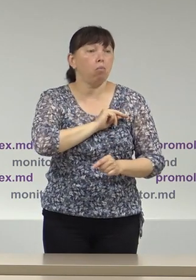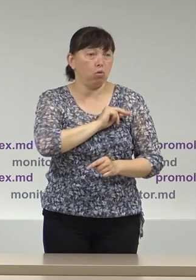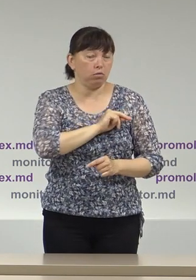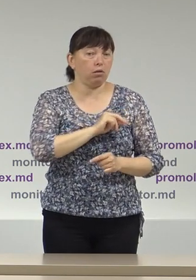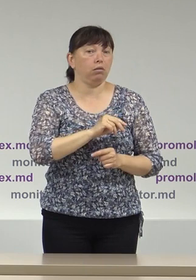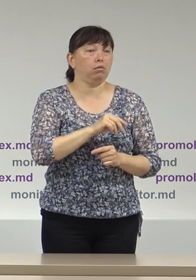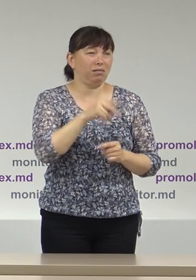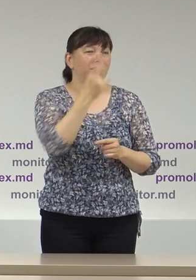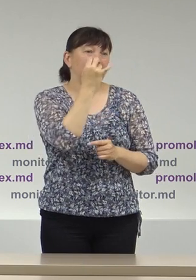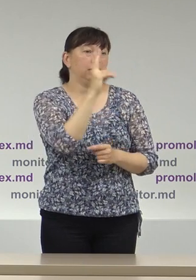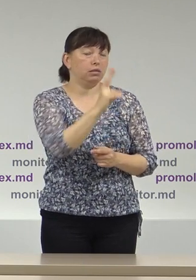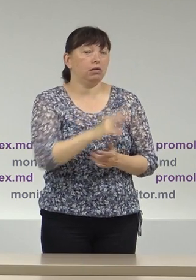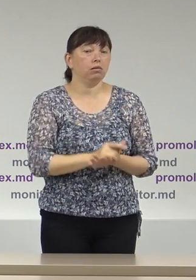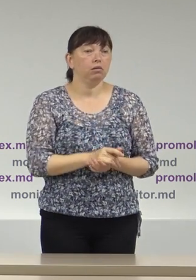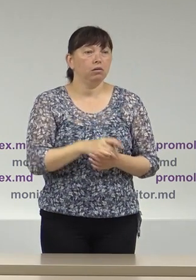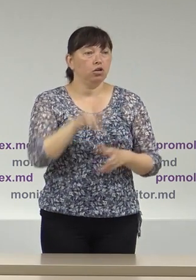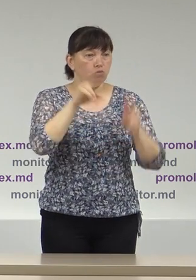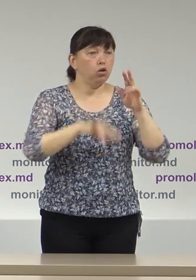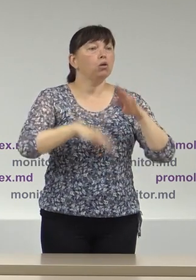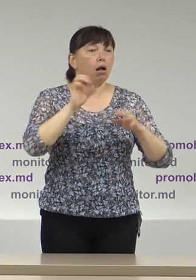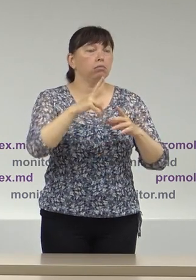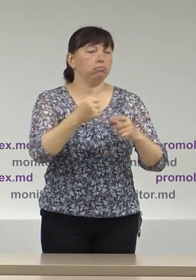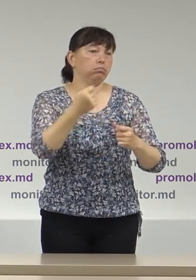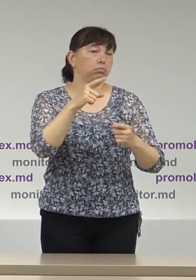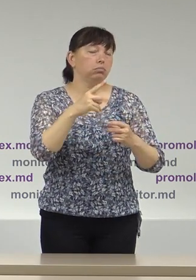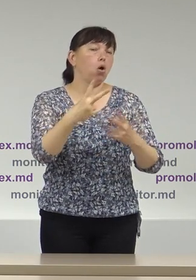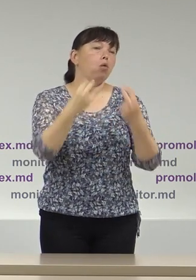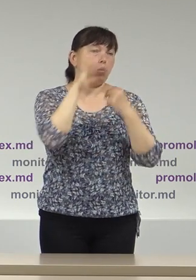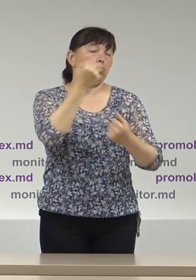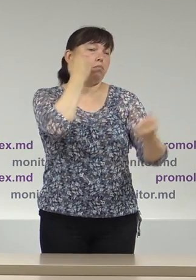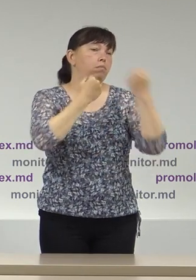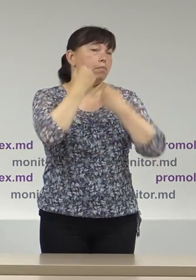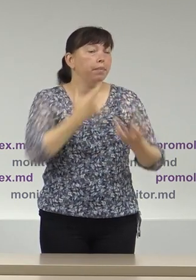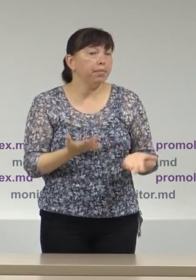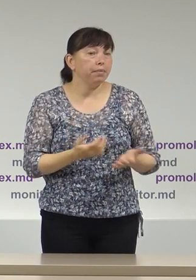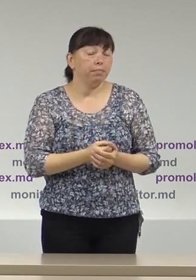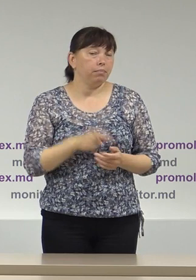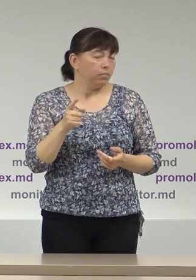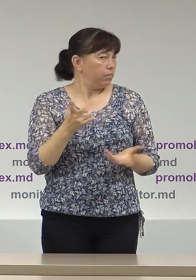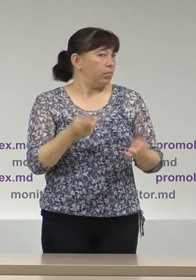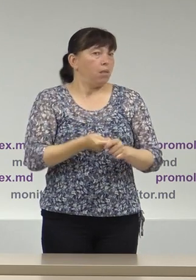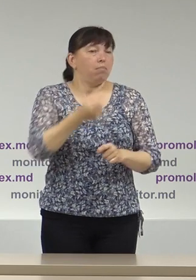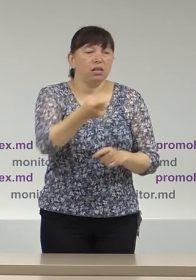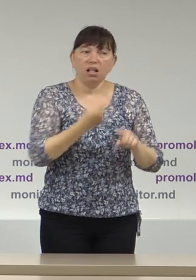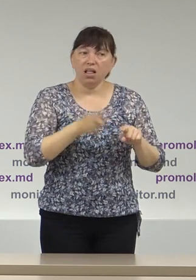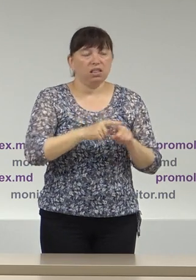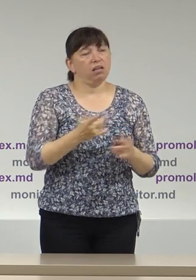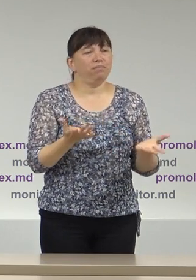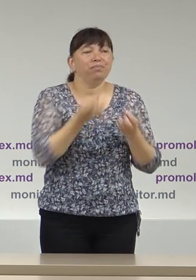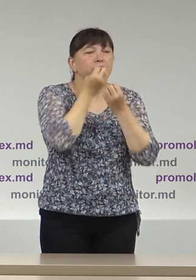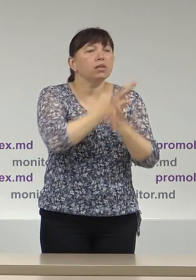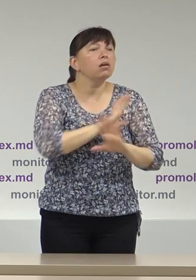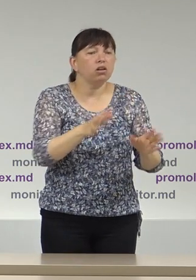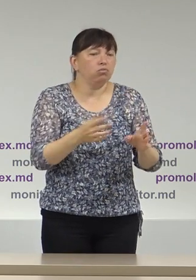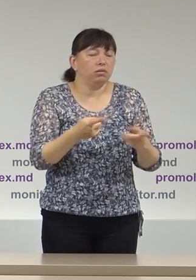cu răfuiala fizică. Deci, aceste lucruri nu sunt de